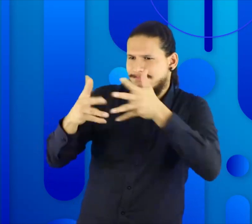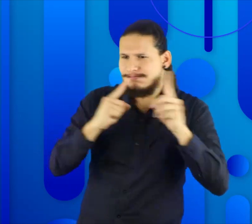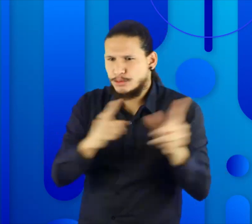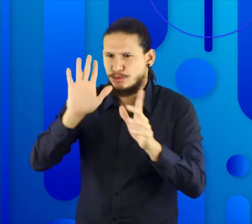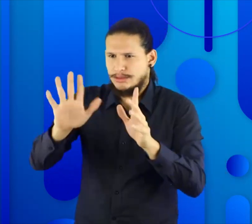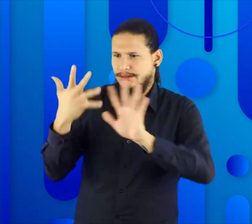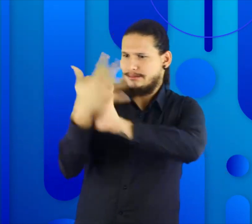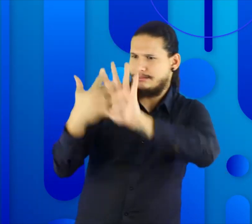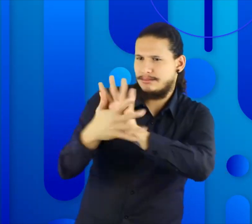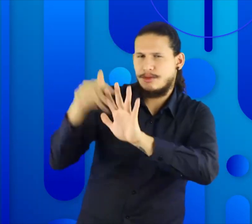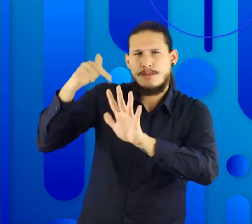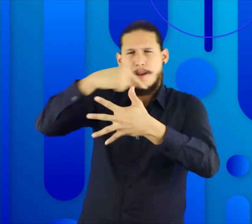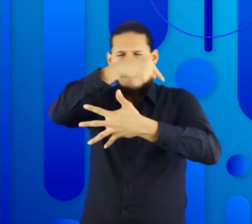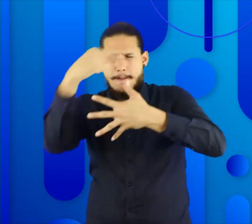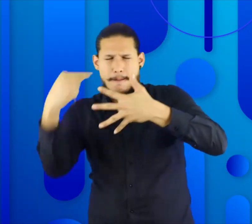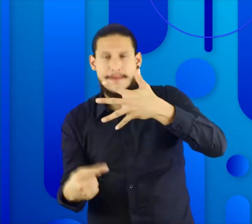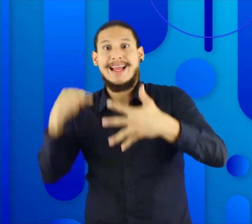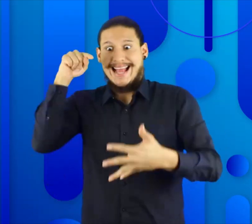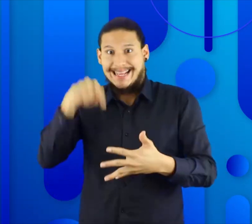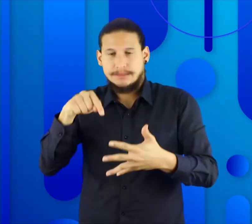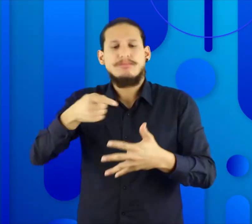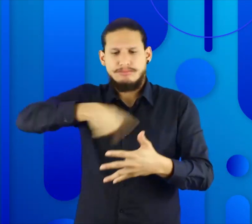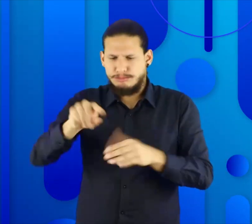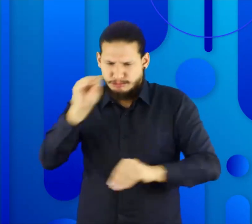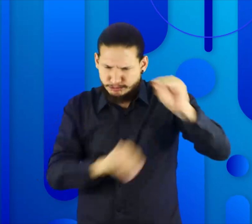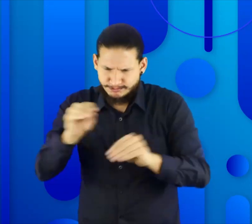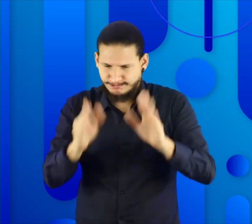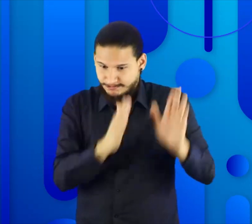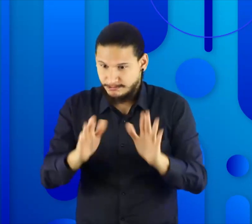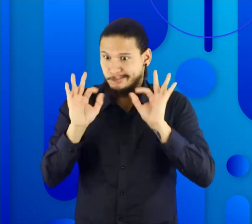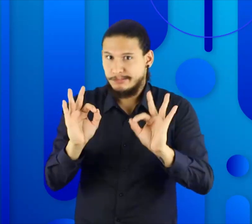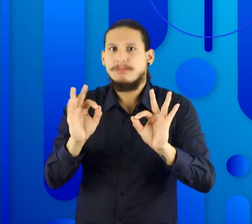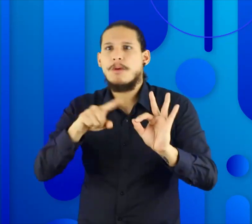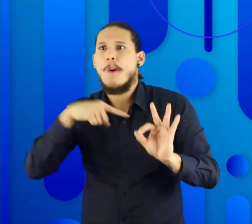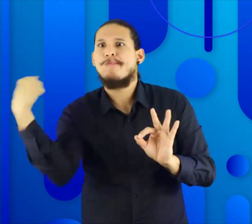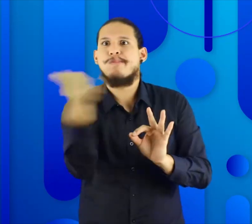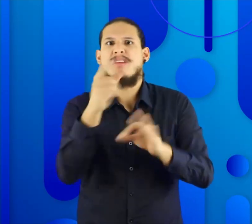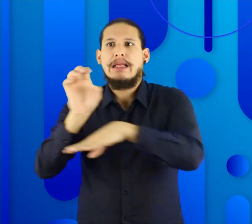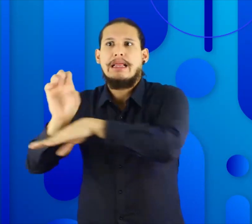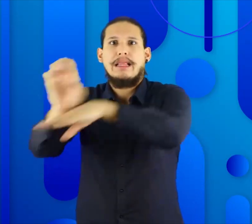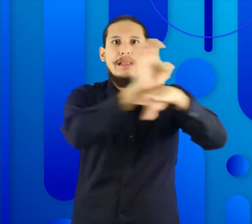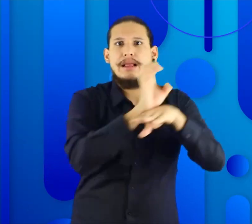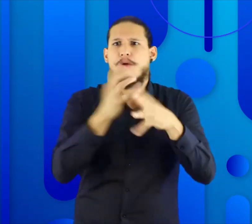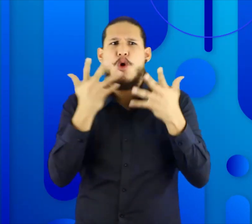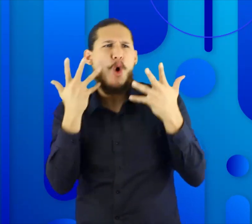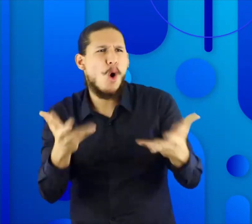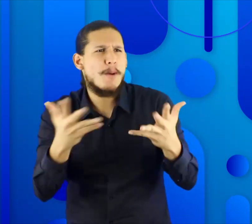y otros aspectos a tener en cuenta al momento de crear señas, esto con el fin de poder asesorar y orientar a